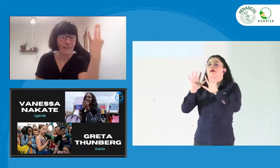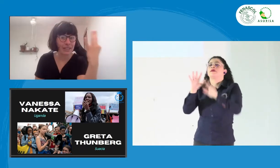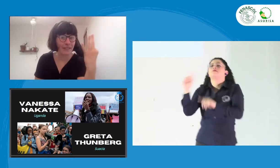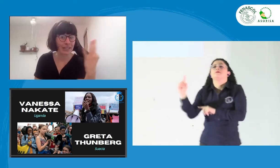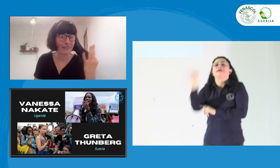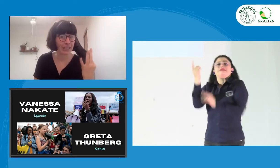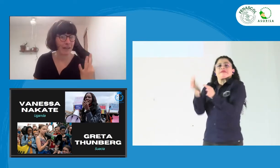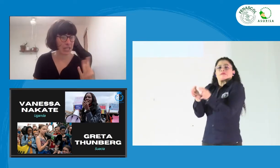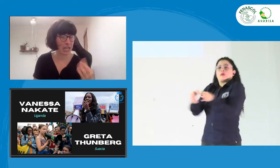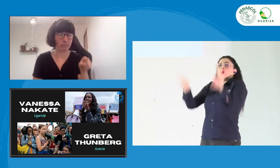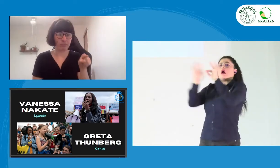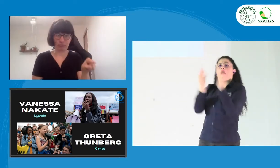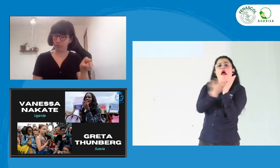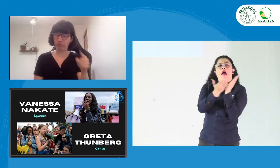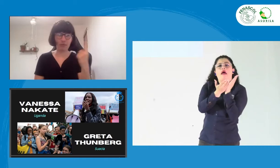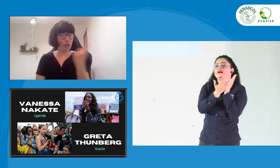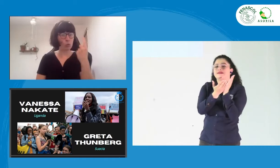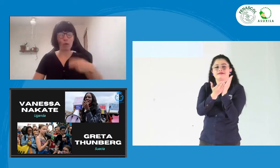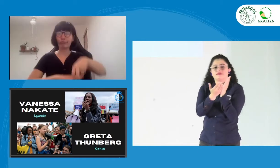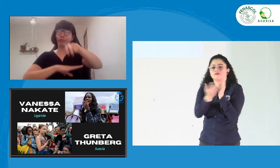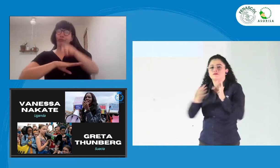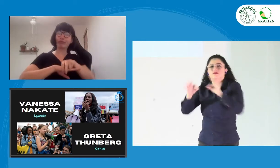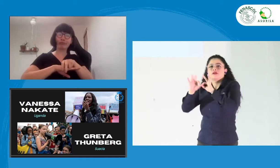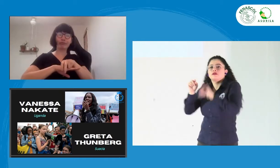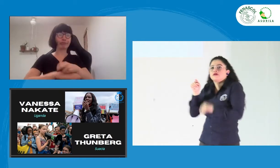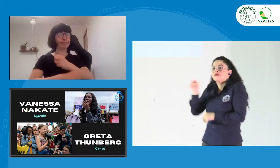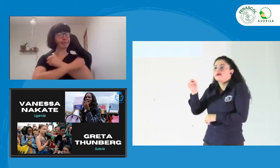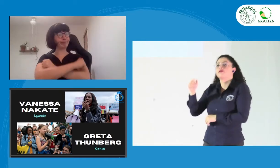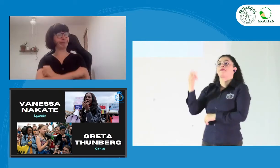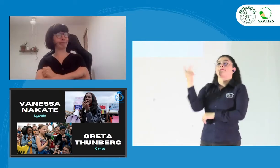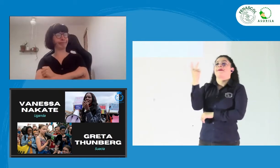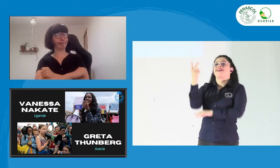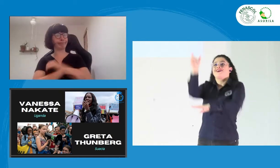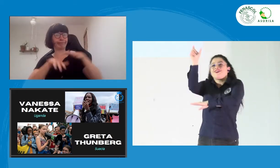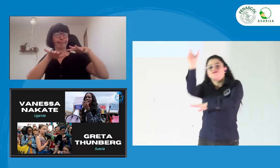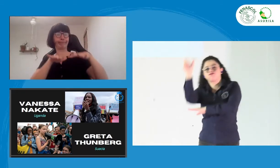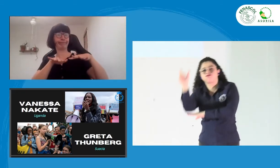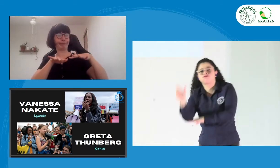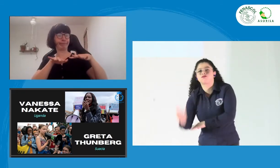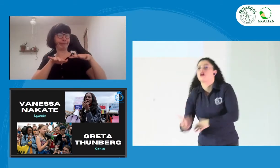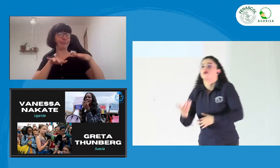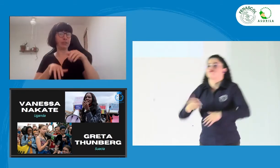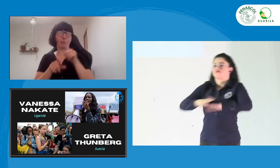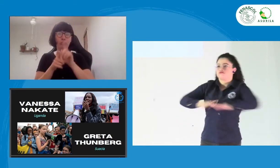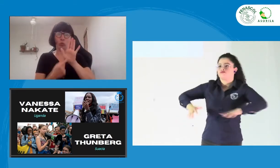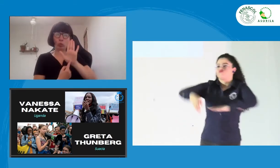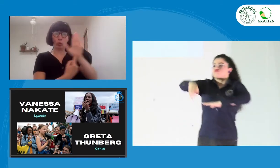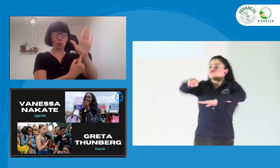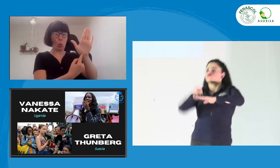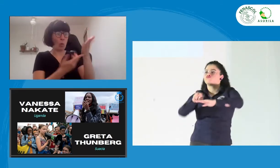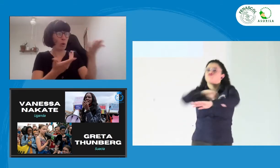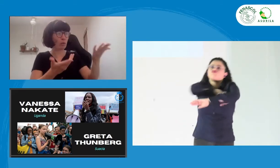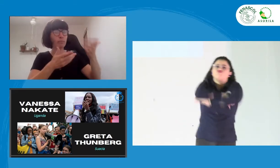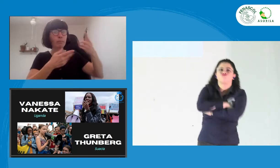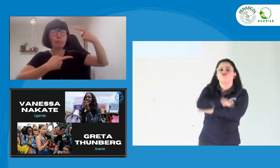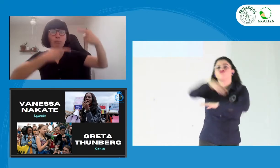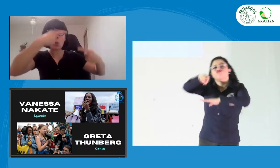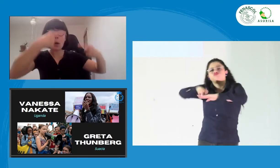Y empezó no solamente diciendo es que me voy a quedar acá sentada haciendo